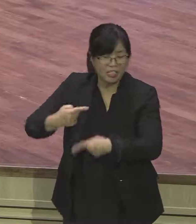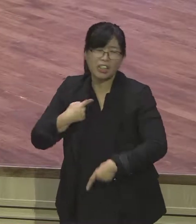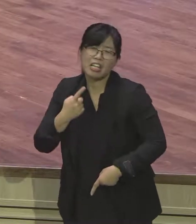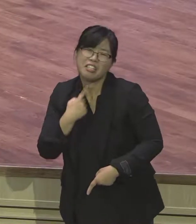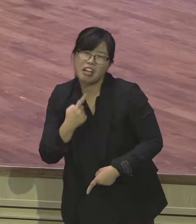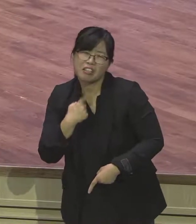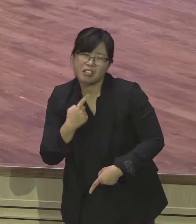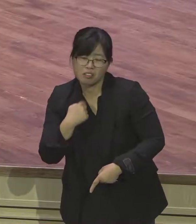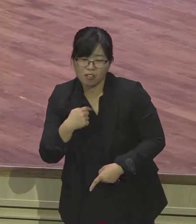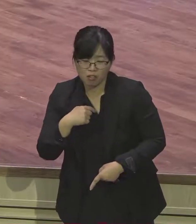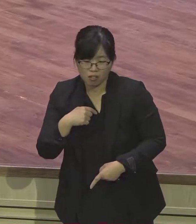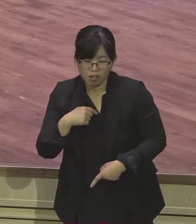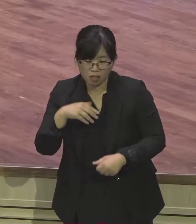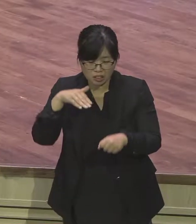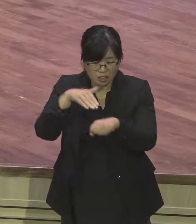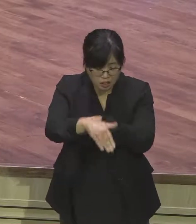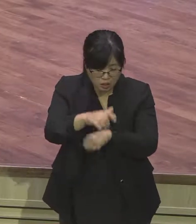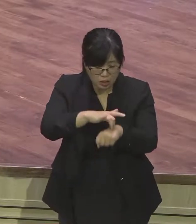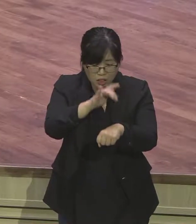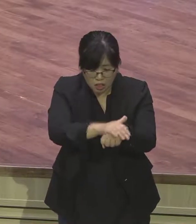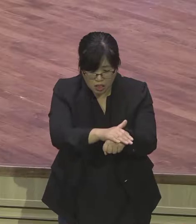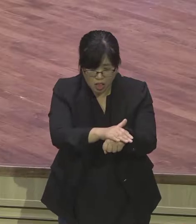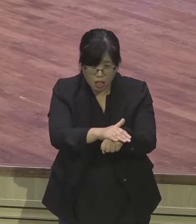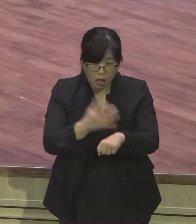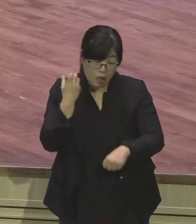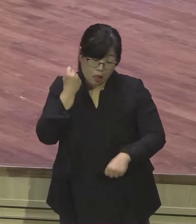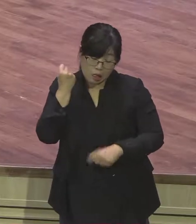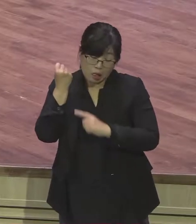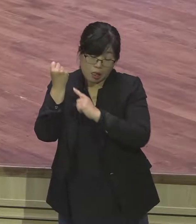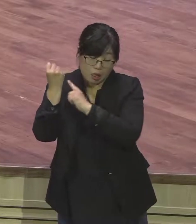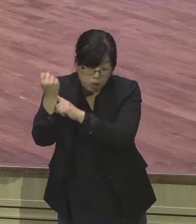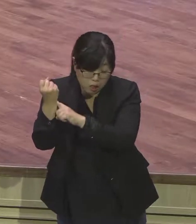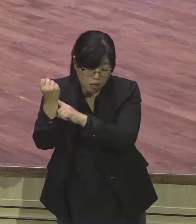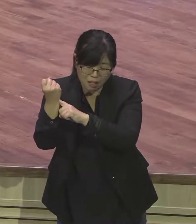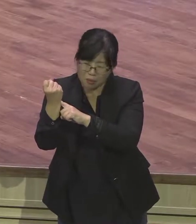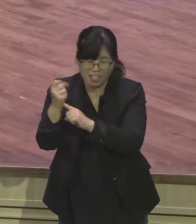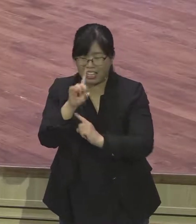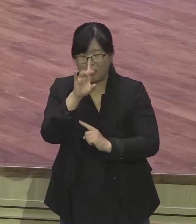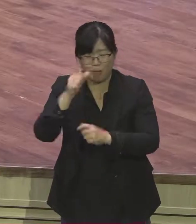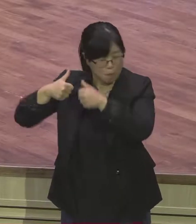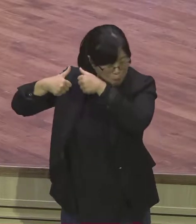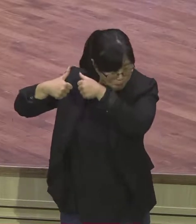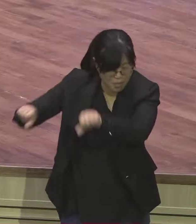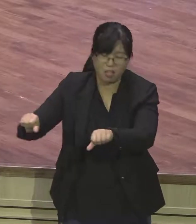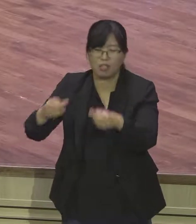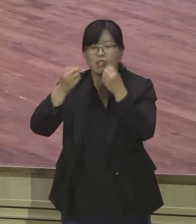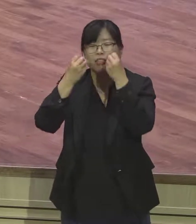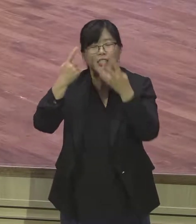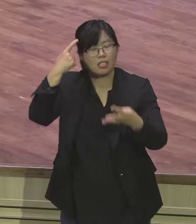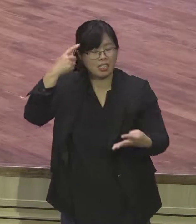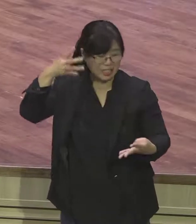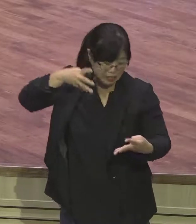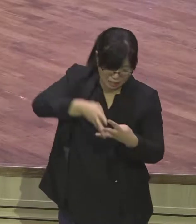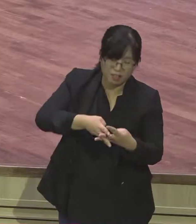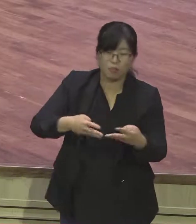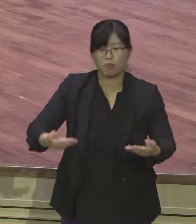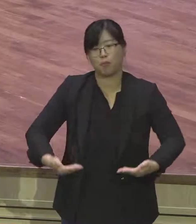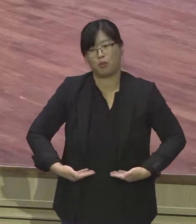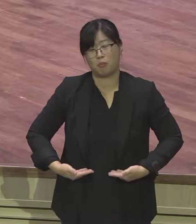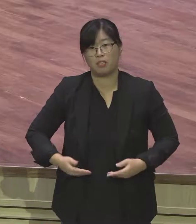예털 체질 하나님 이 밤에 깨워주오 사사 안 깨지면 여러분은요 여러분은요 크게